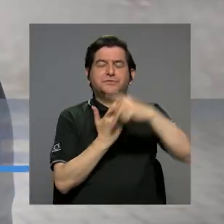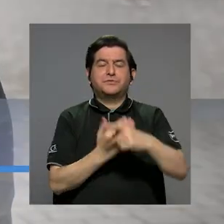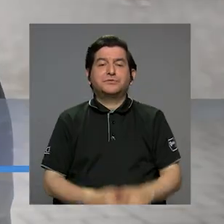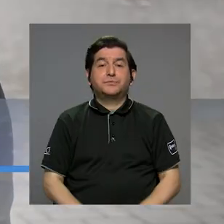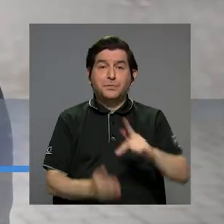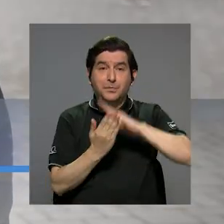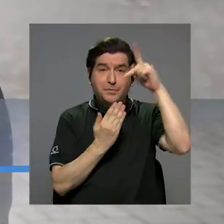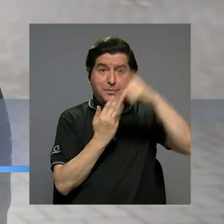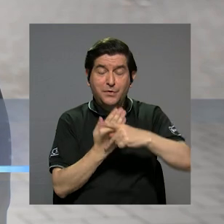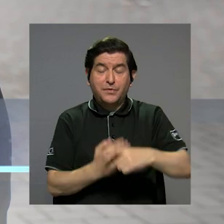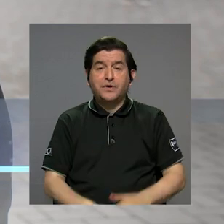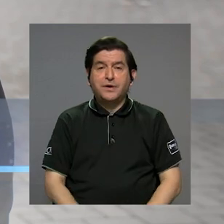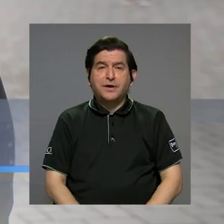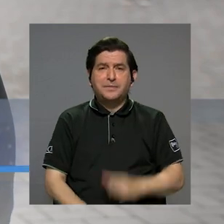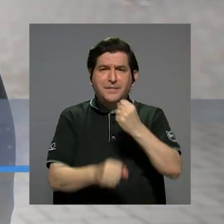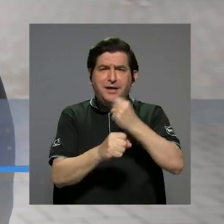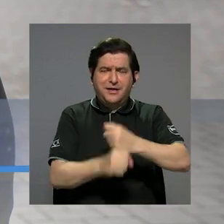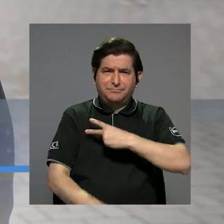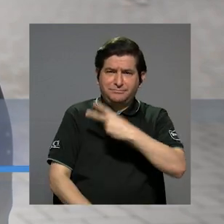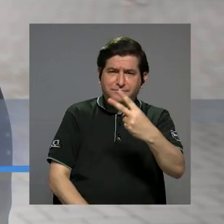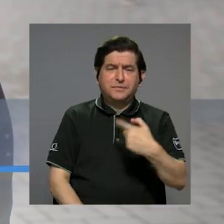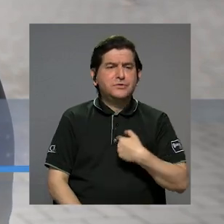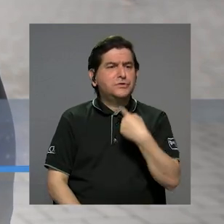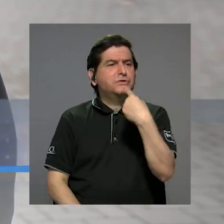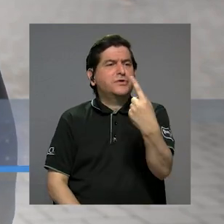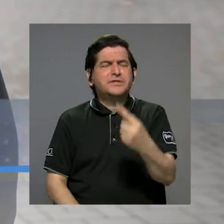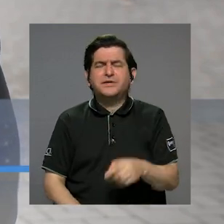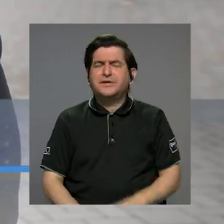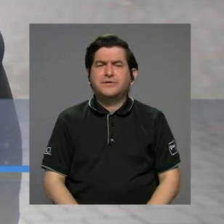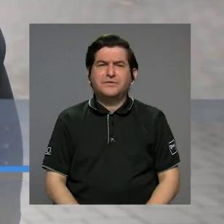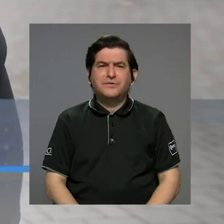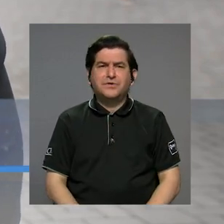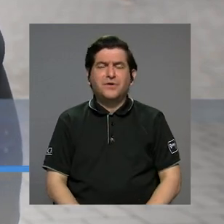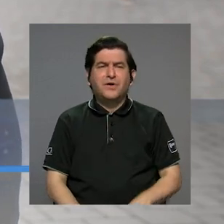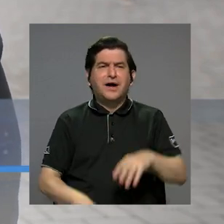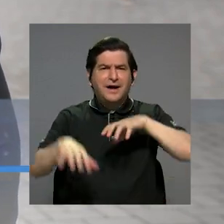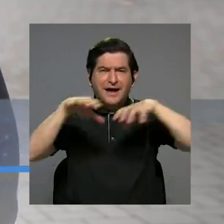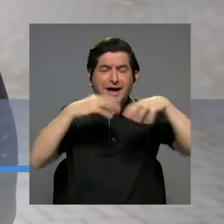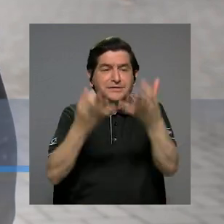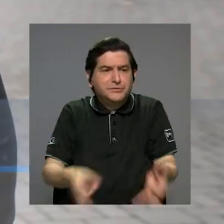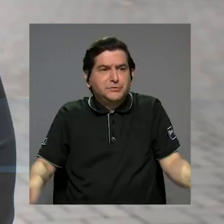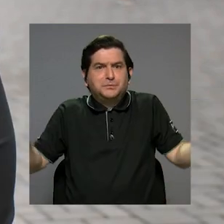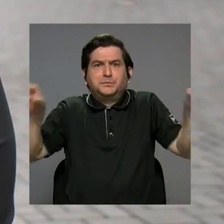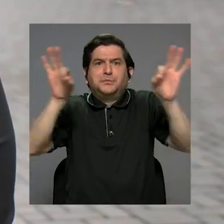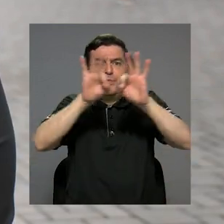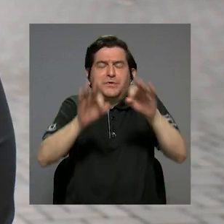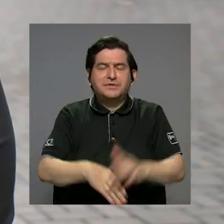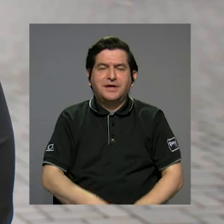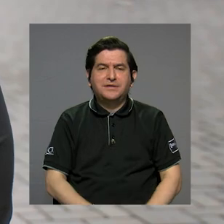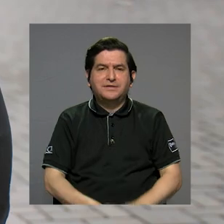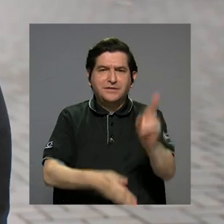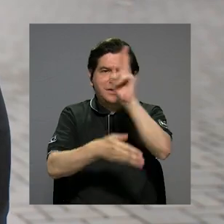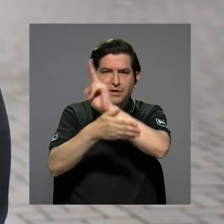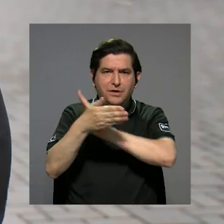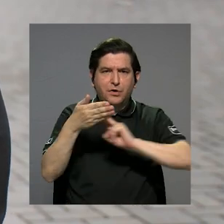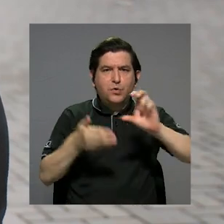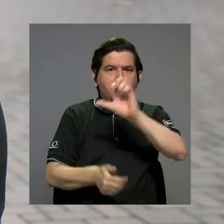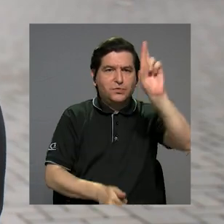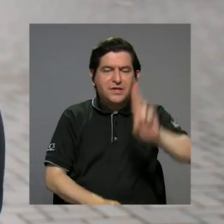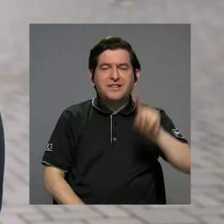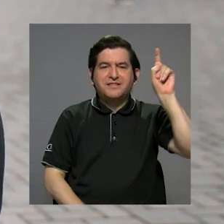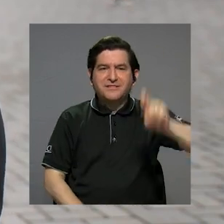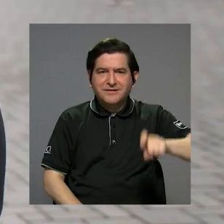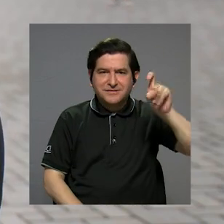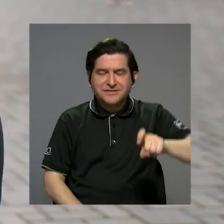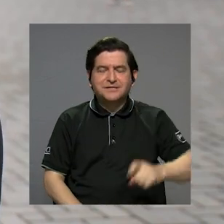programa de voluntariado puedo aportar o describir que es una de las acciones esenciales que la Universidad de Costa Rica pues debe